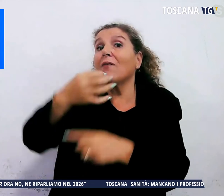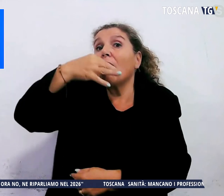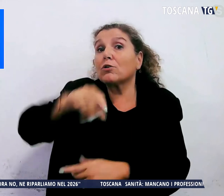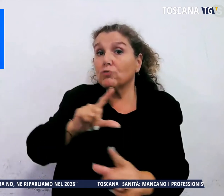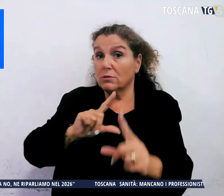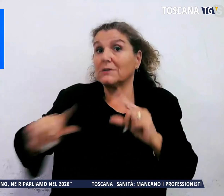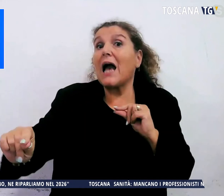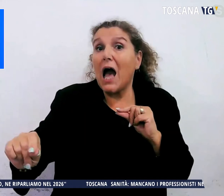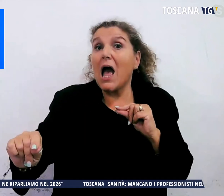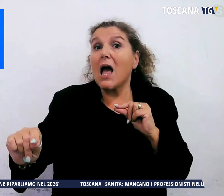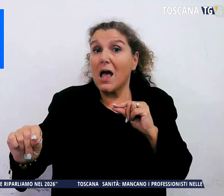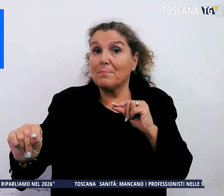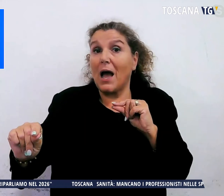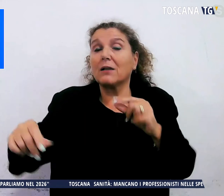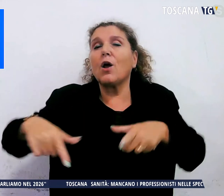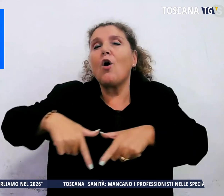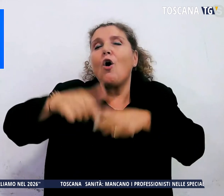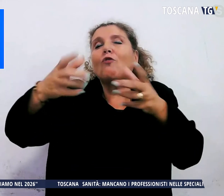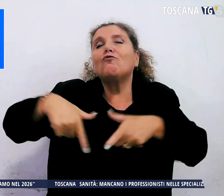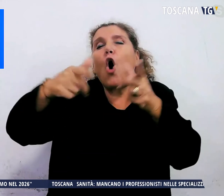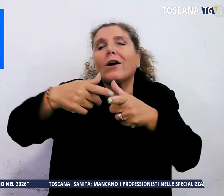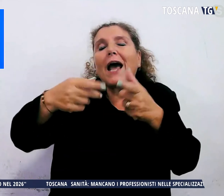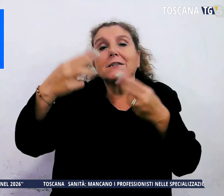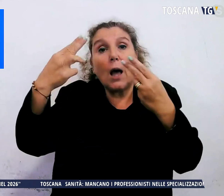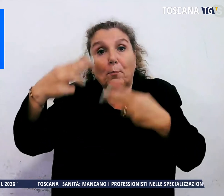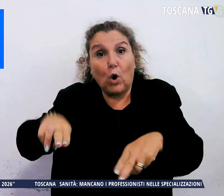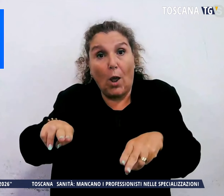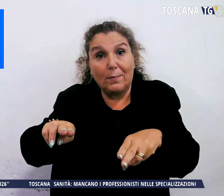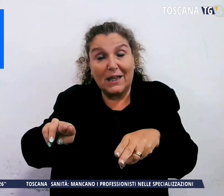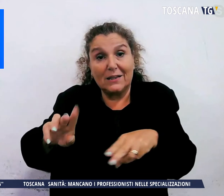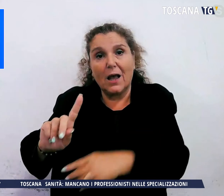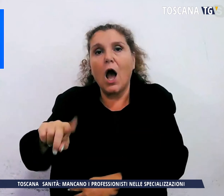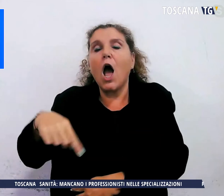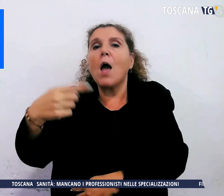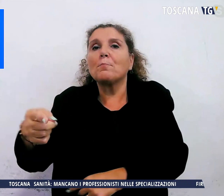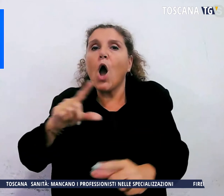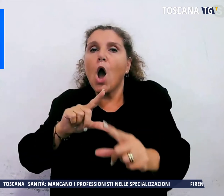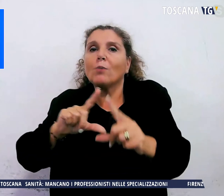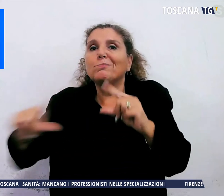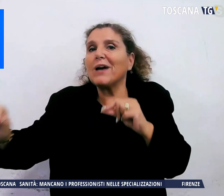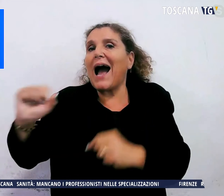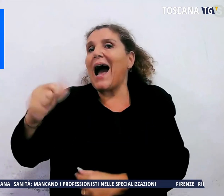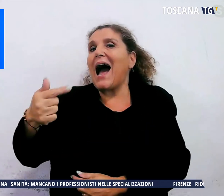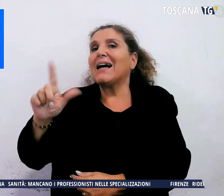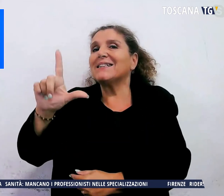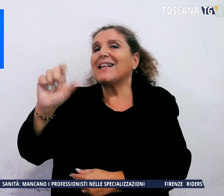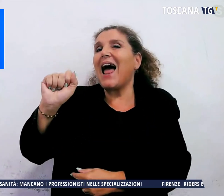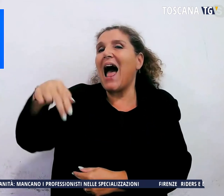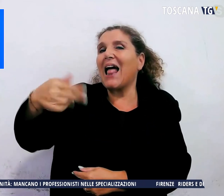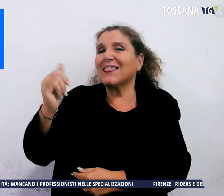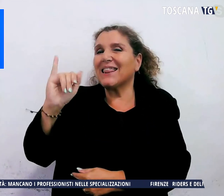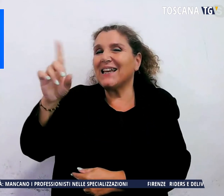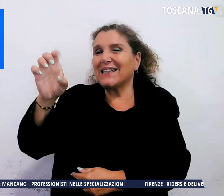una foresta proibita. E poi c'è la fuga da Atlantide, una stanza dove si potrà